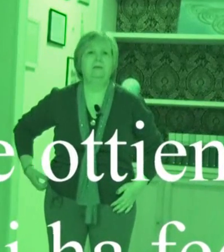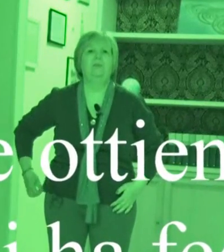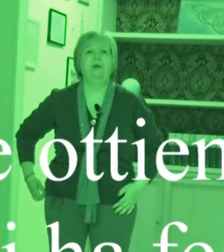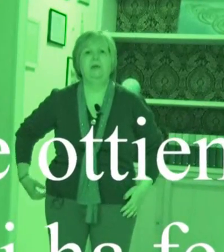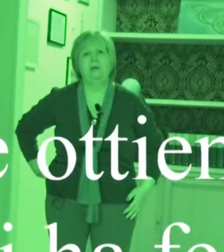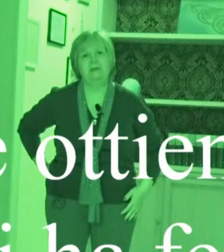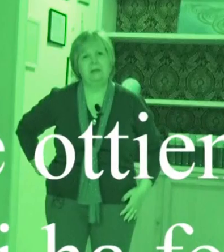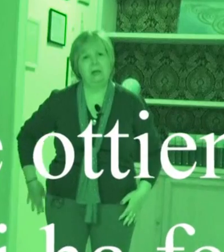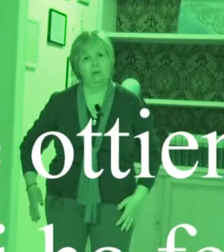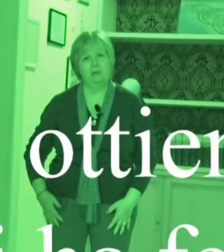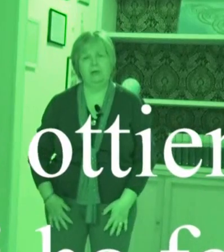per addrizzare la colonna.